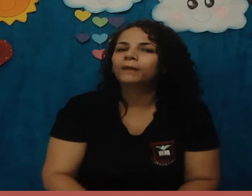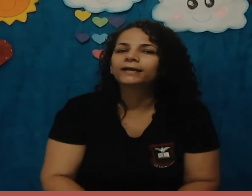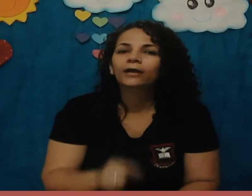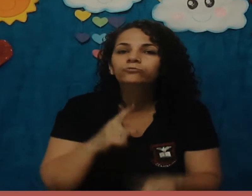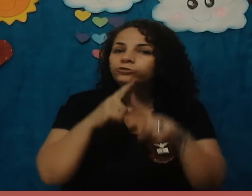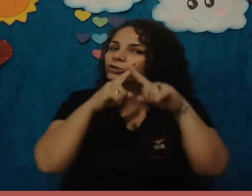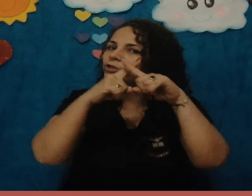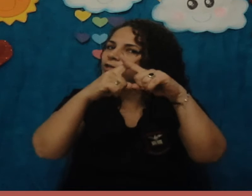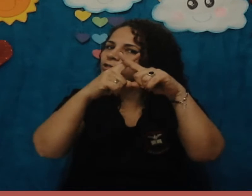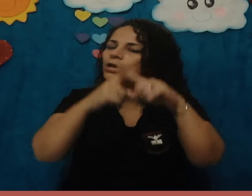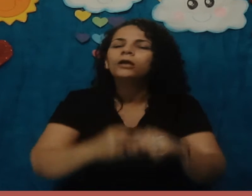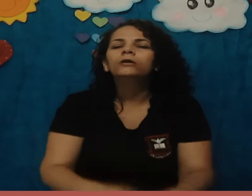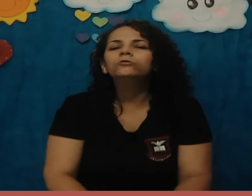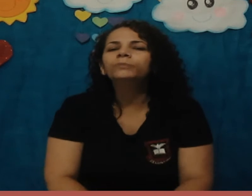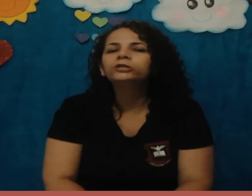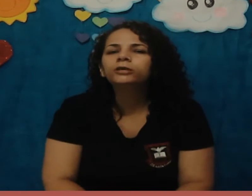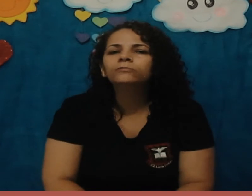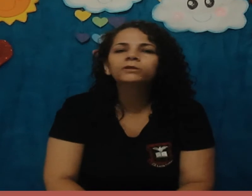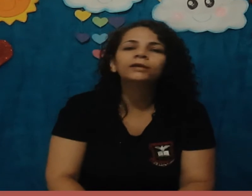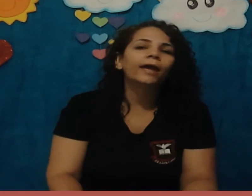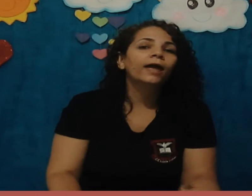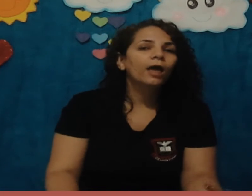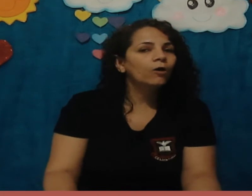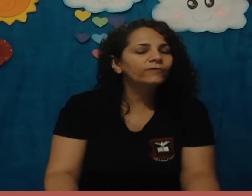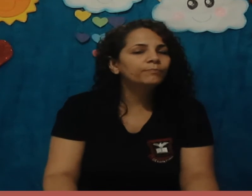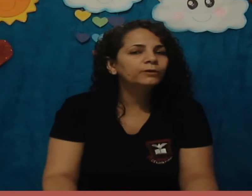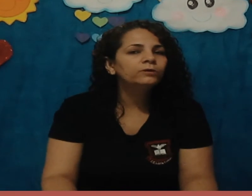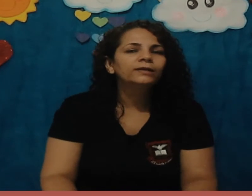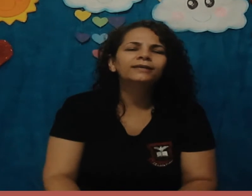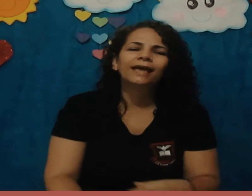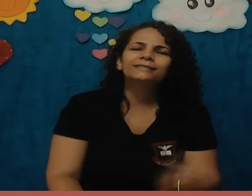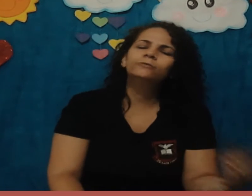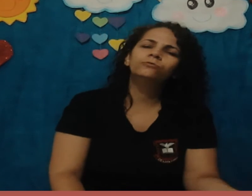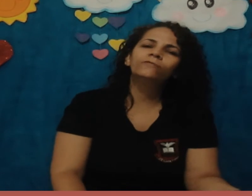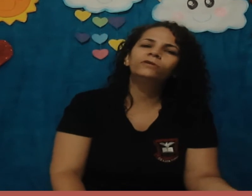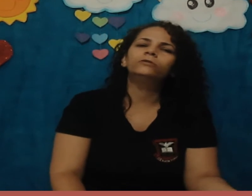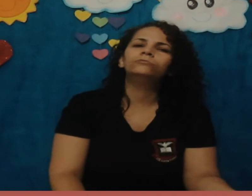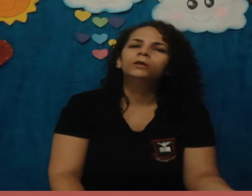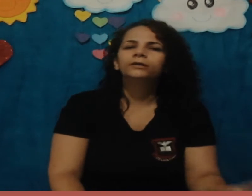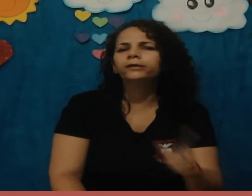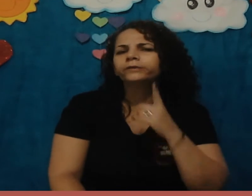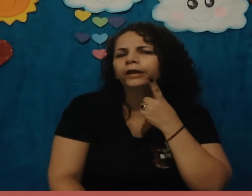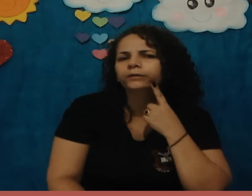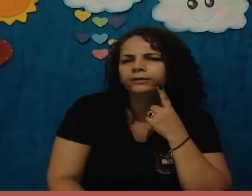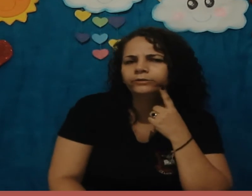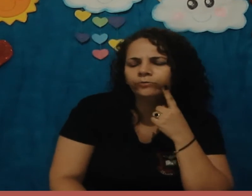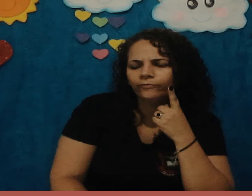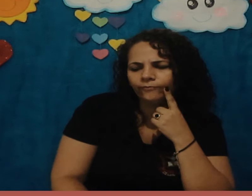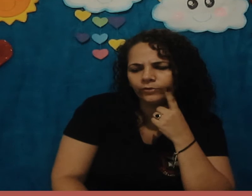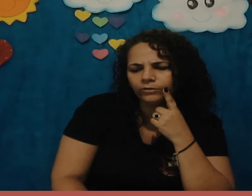marcar um X no bichinho que é ovíparo, que nasce do ovinho. Quem será que nasce do ovinho?